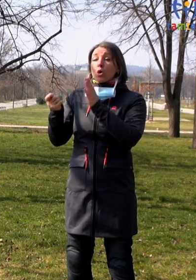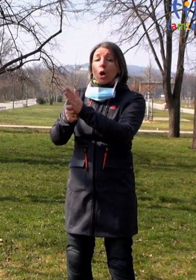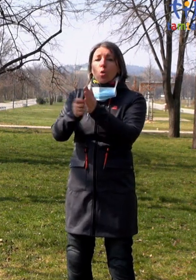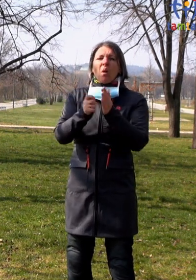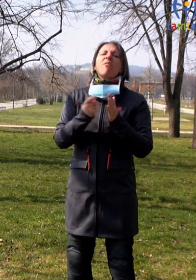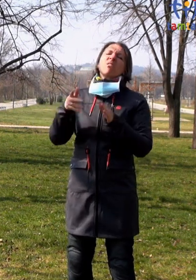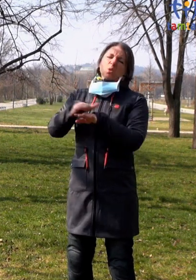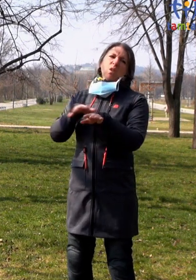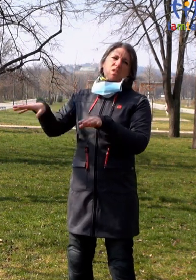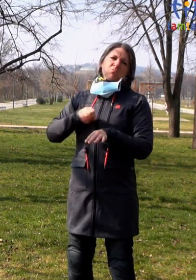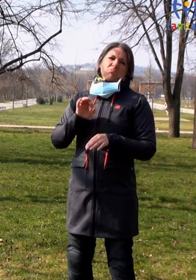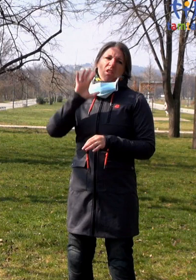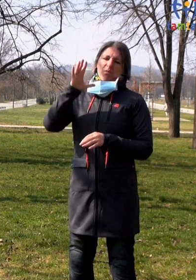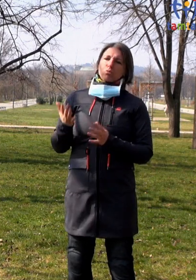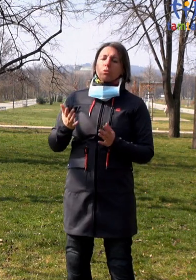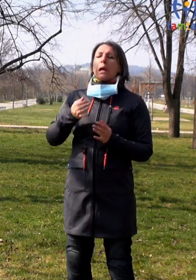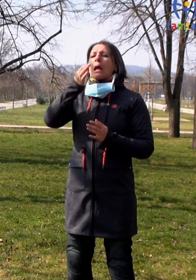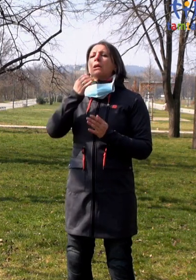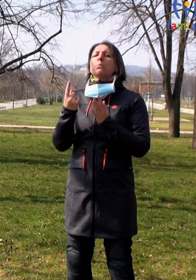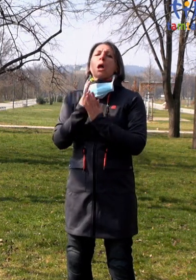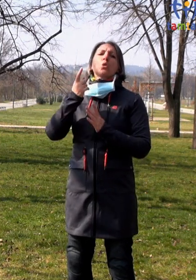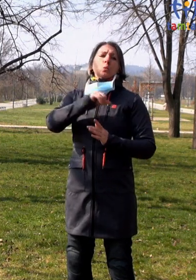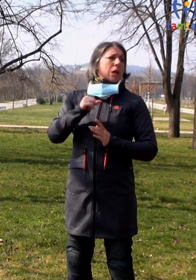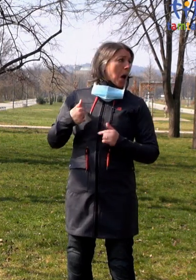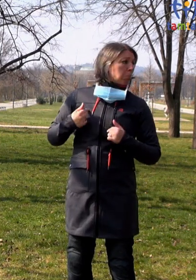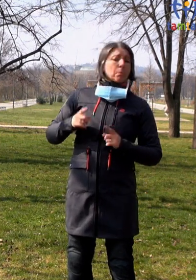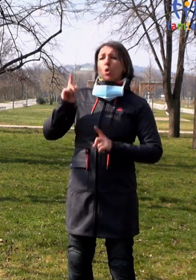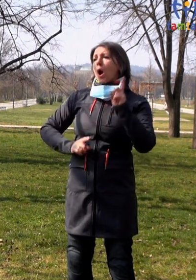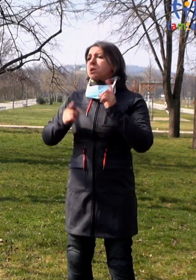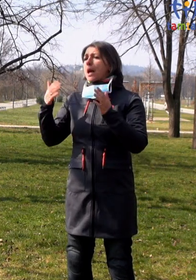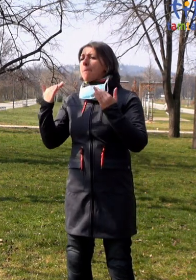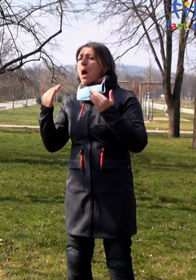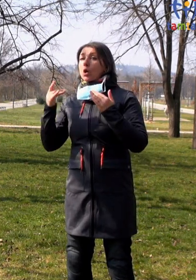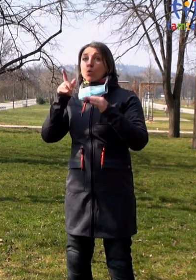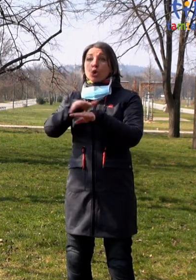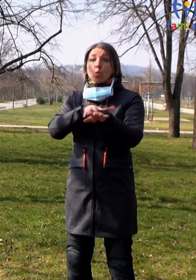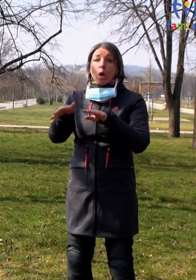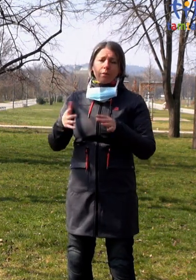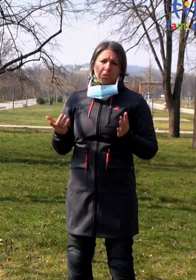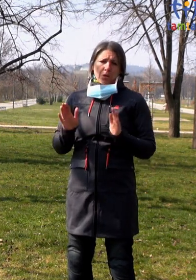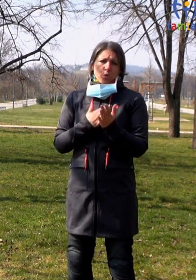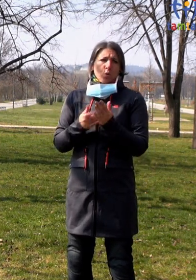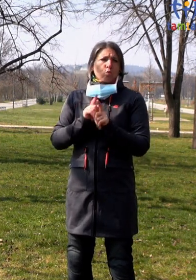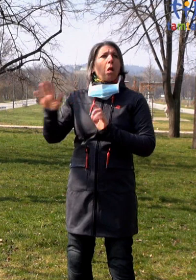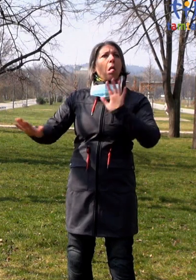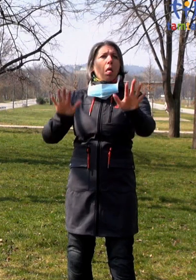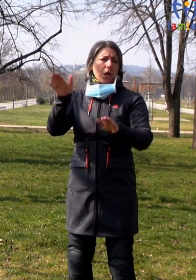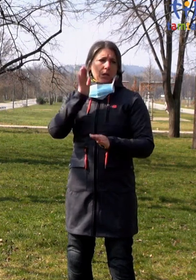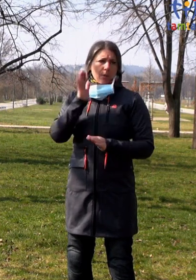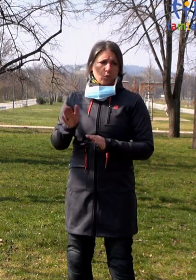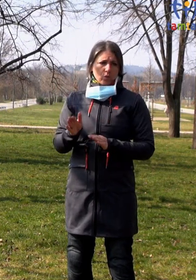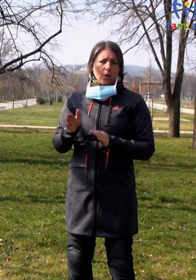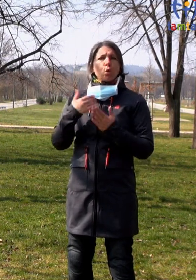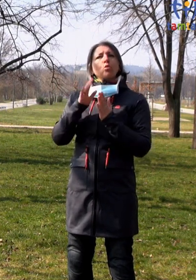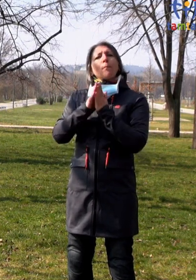se to úplně nutně týkat situace, když se jdete projít sami do parku, nebo na nic zkrátka nesaháte. Čili toto mějte na